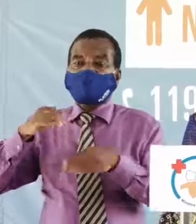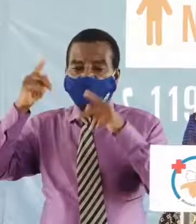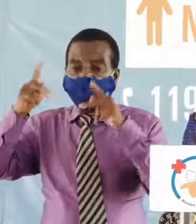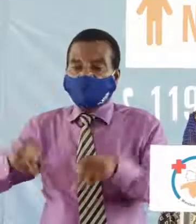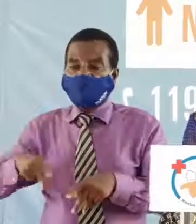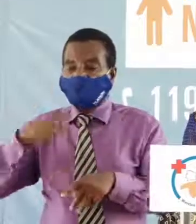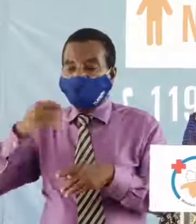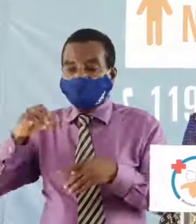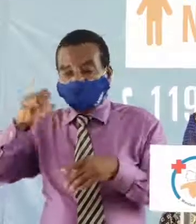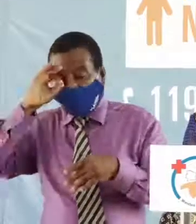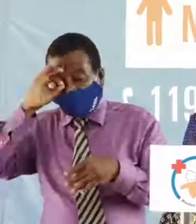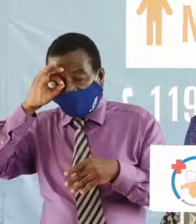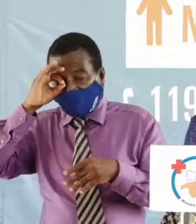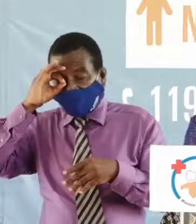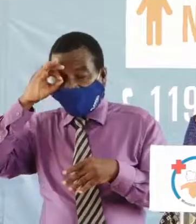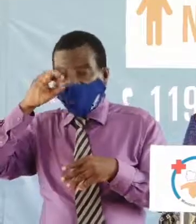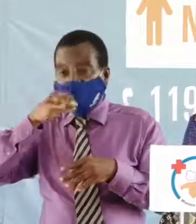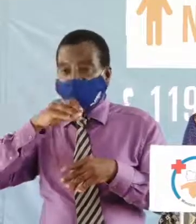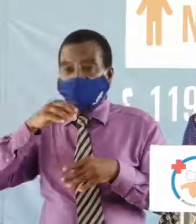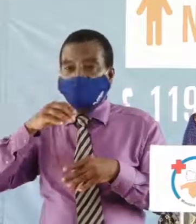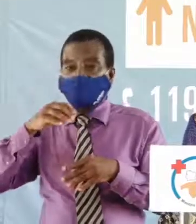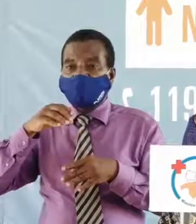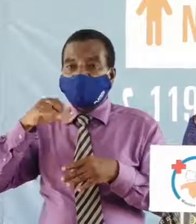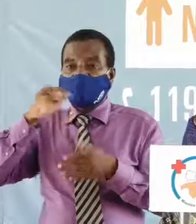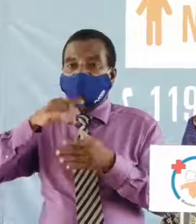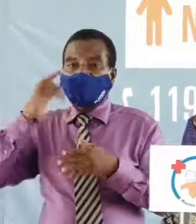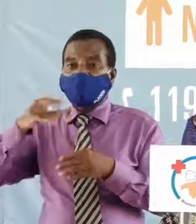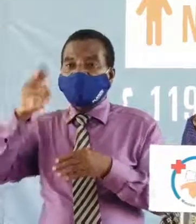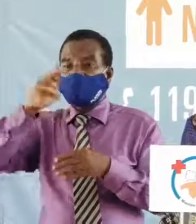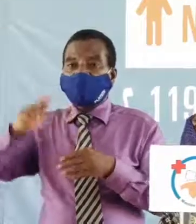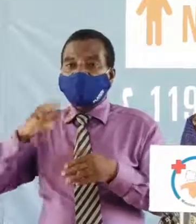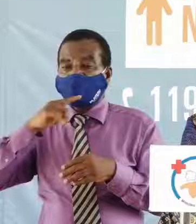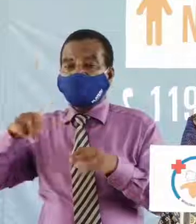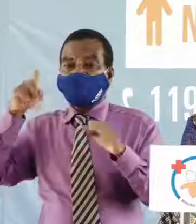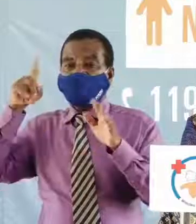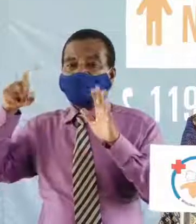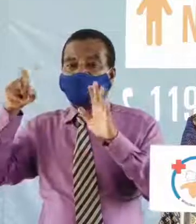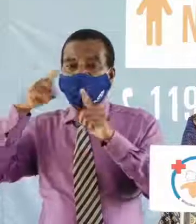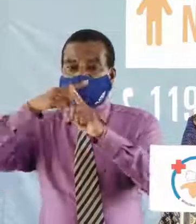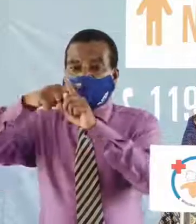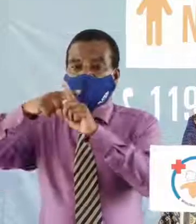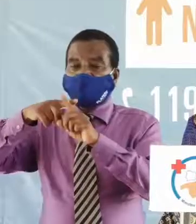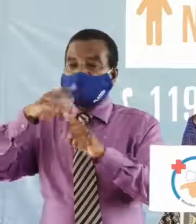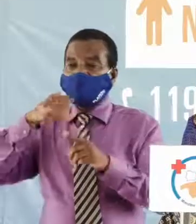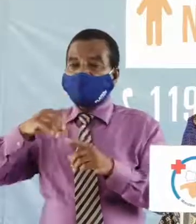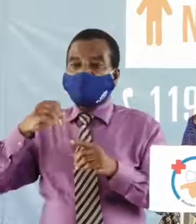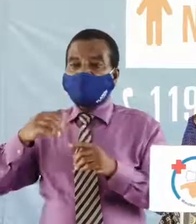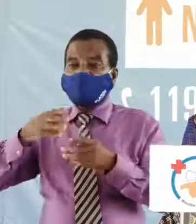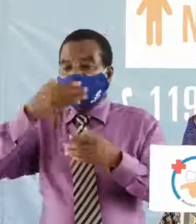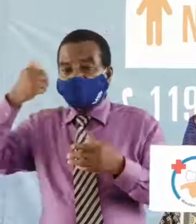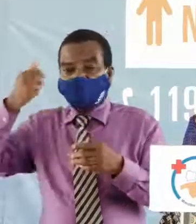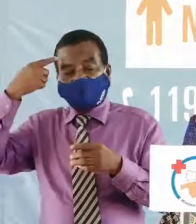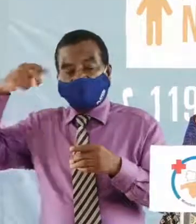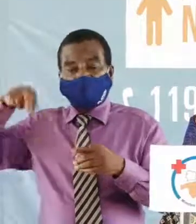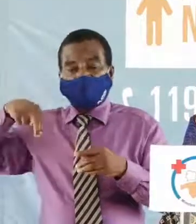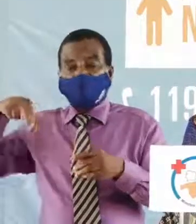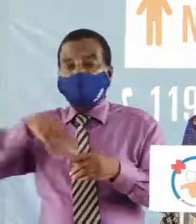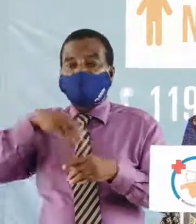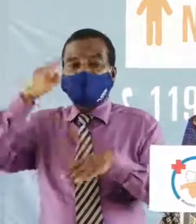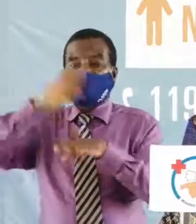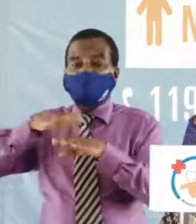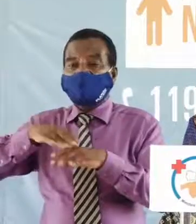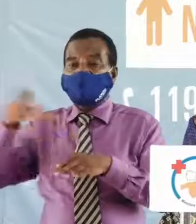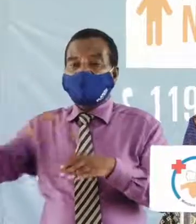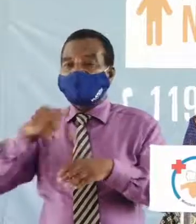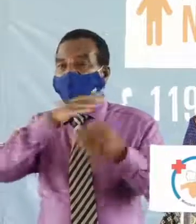personnes qui sont suspects vraiment fortement suspects le résultat sera positif et c'est tant mieux pour nous de dépister en ce moment la prise en charge est